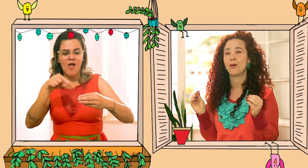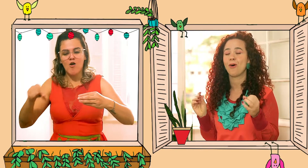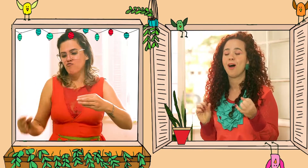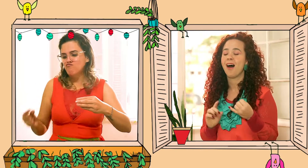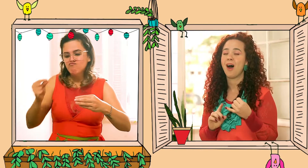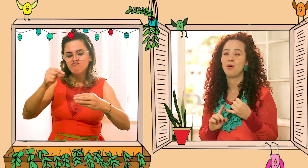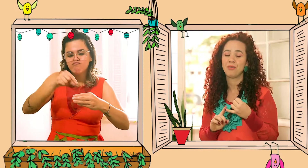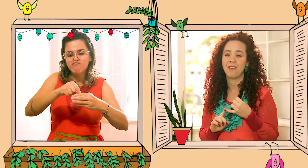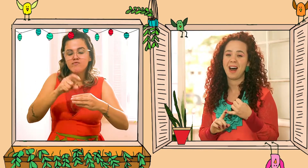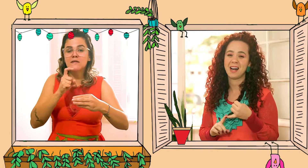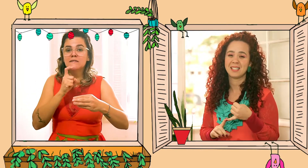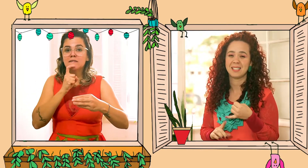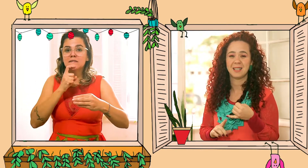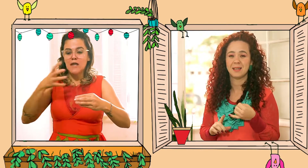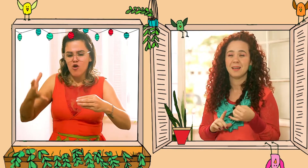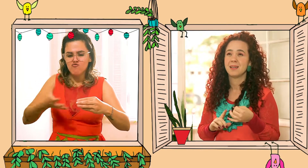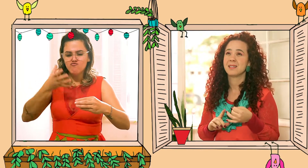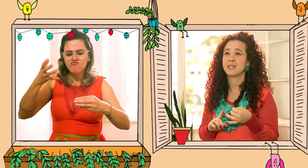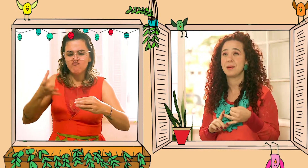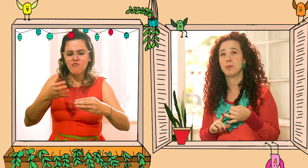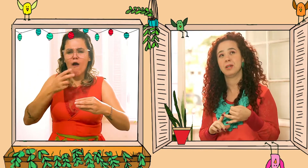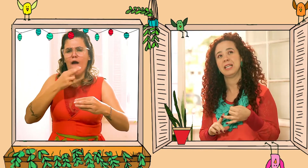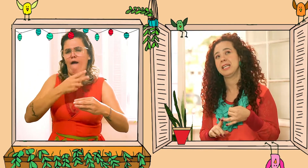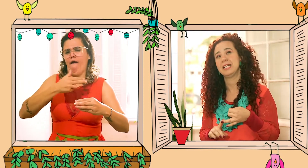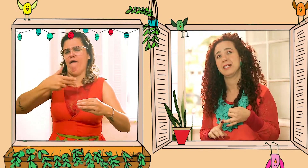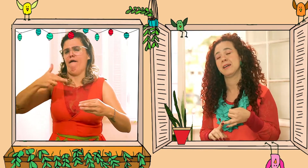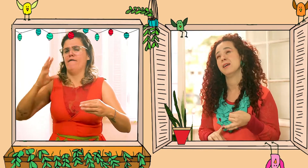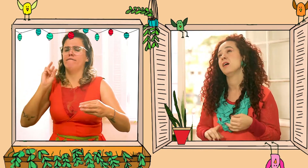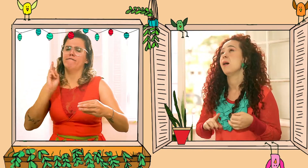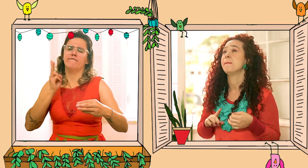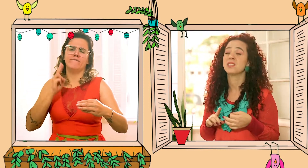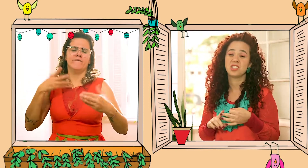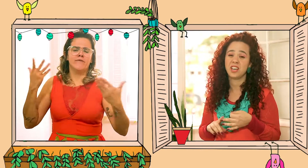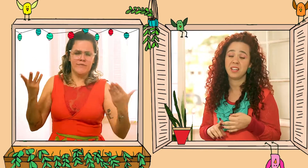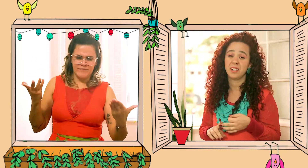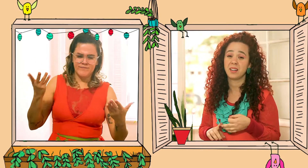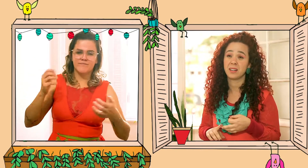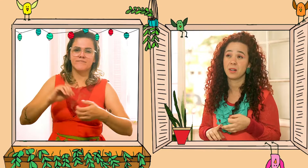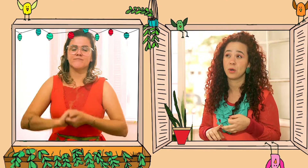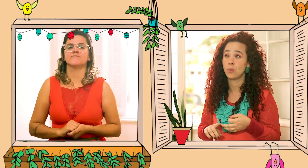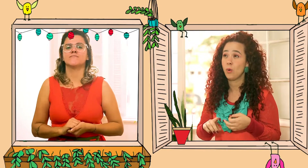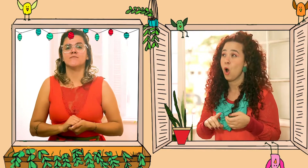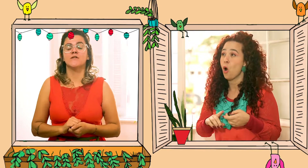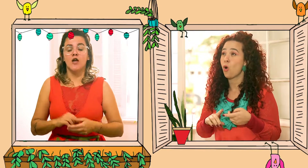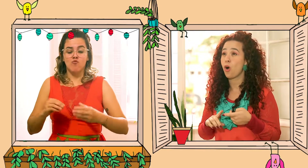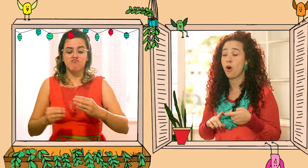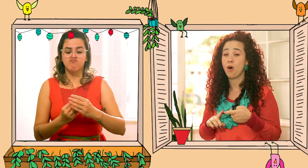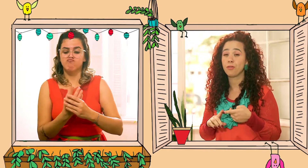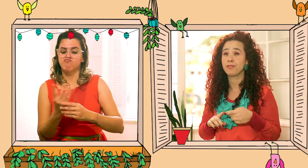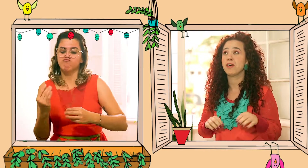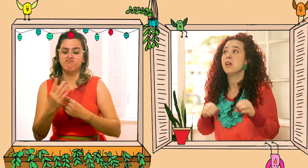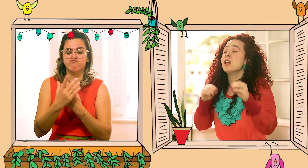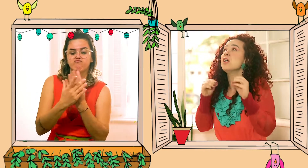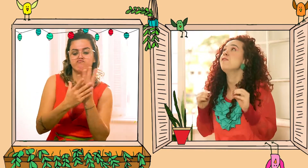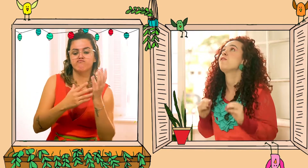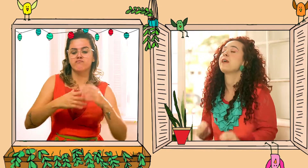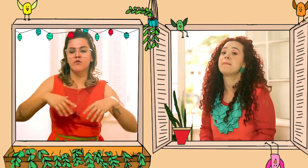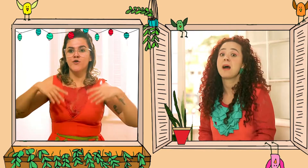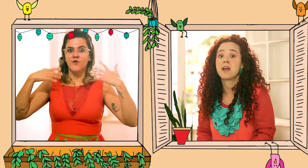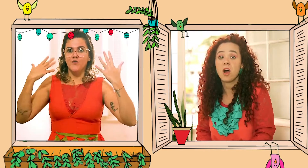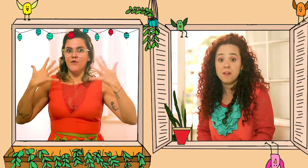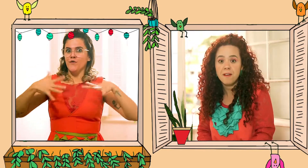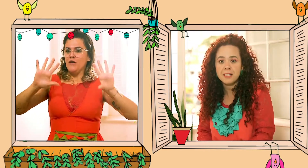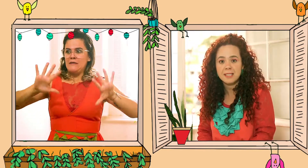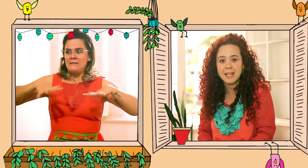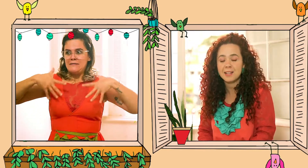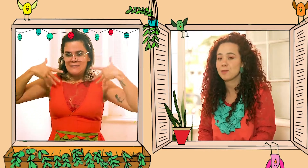plantou alface, cebolinha, manjericão, couve e foi